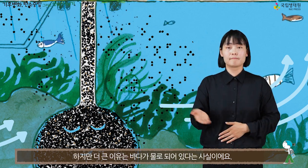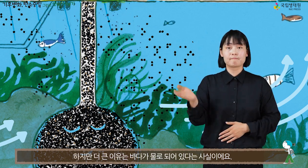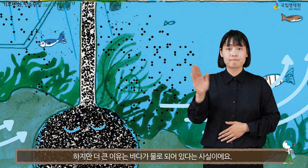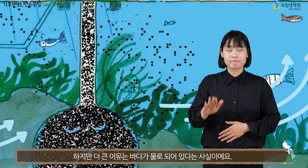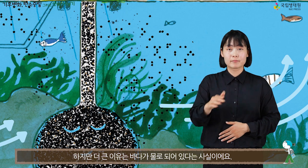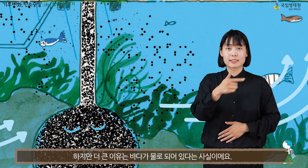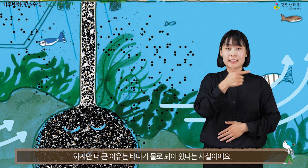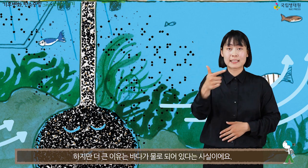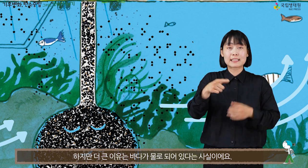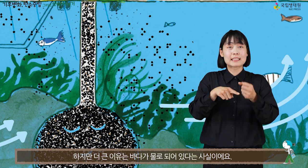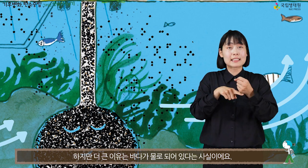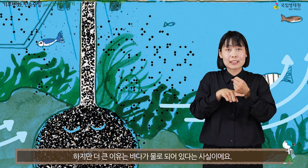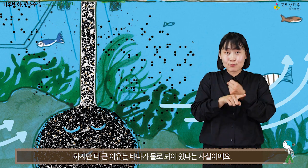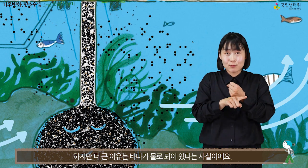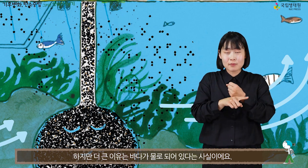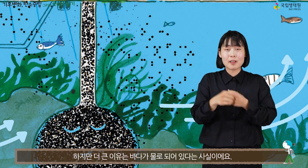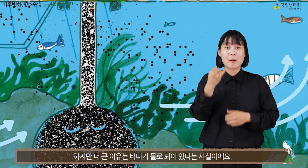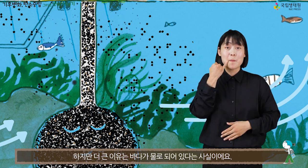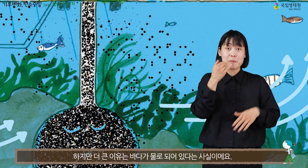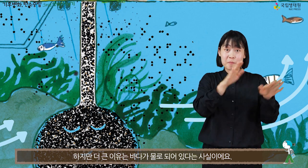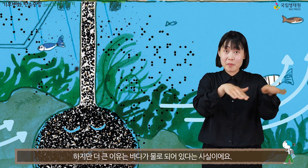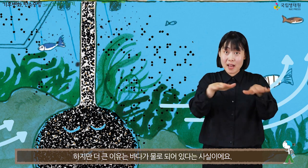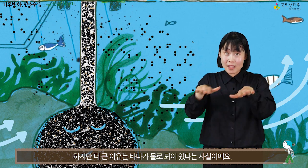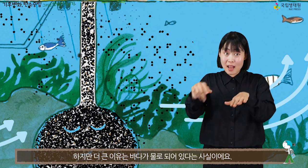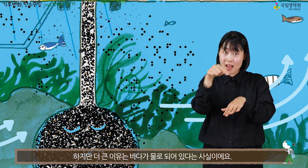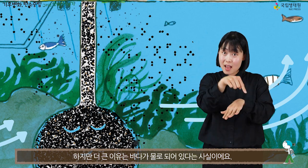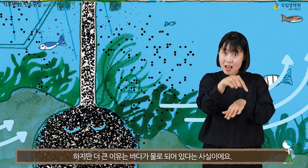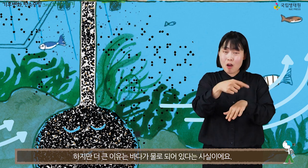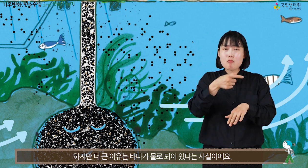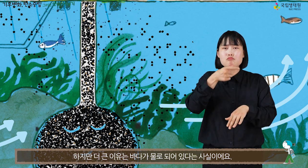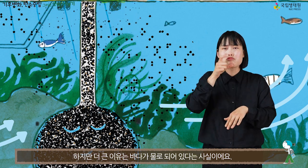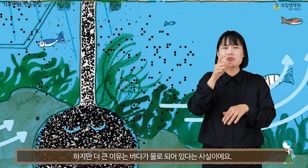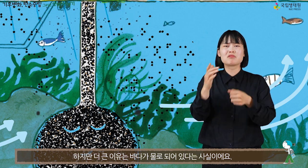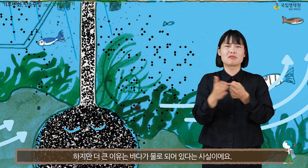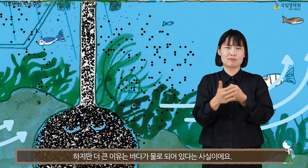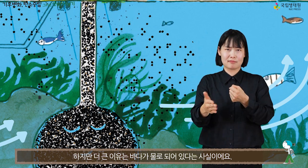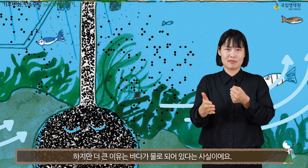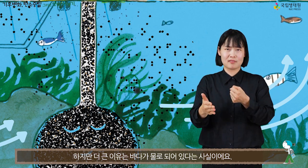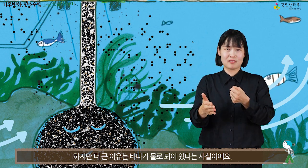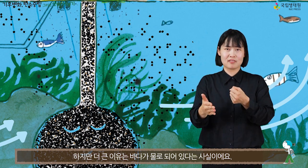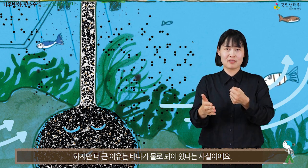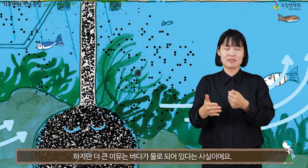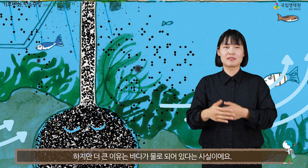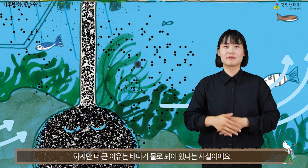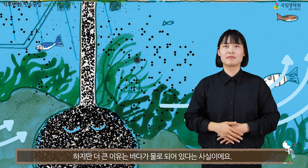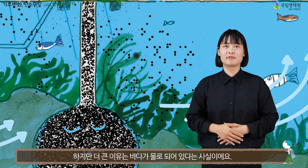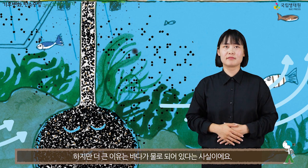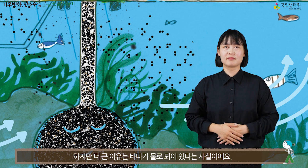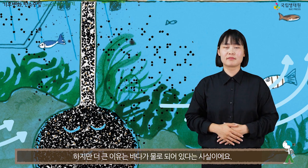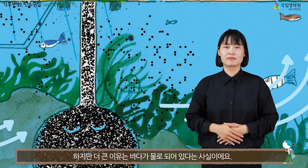하지만 더 큰 이유는 바다가 물로 되어 있다는 사실이에요.